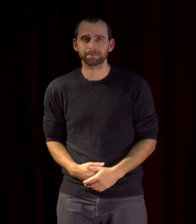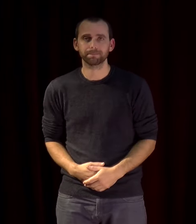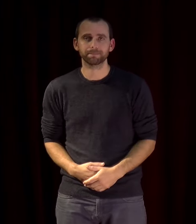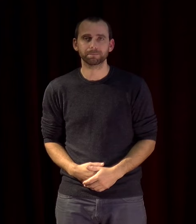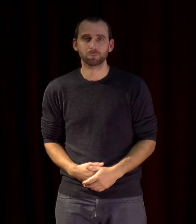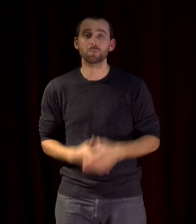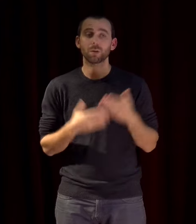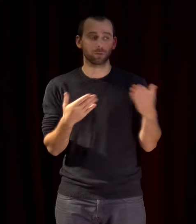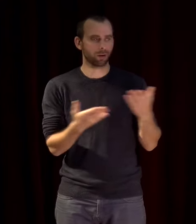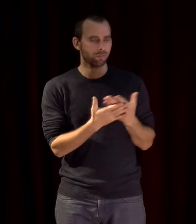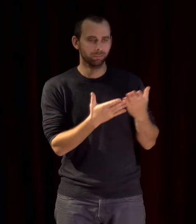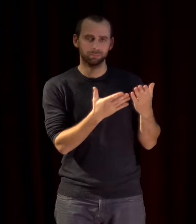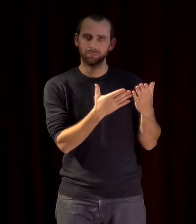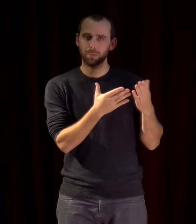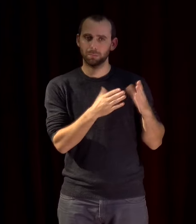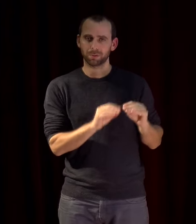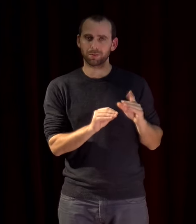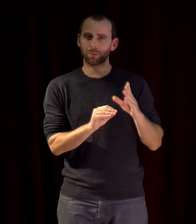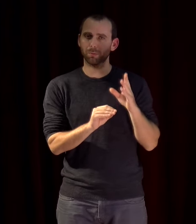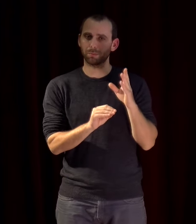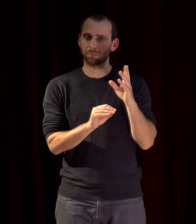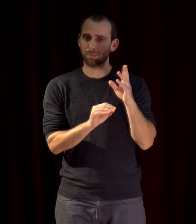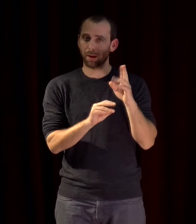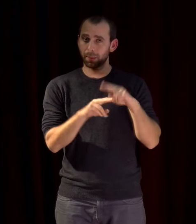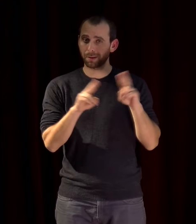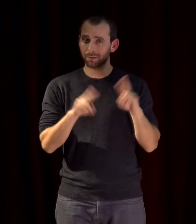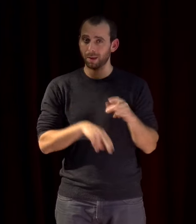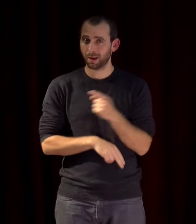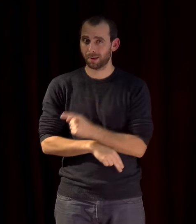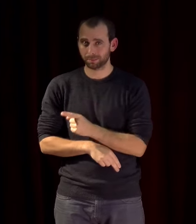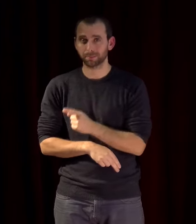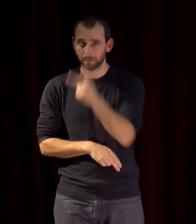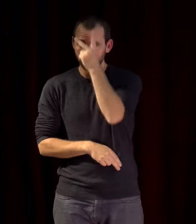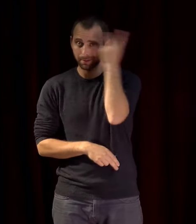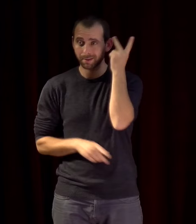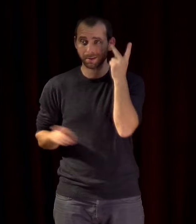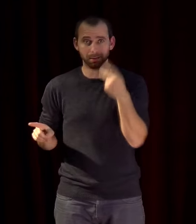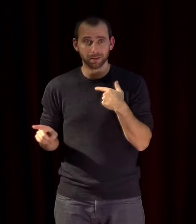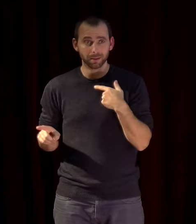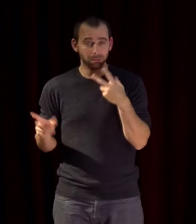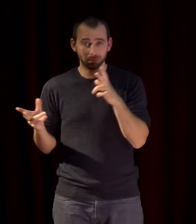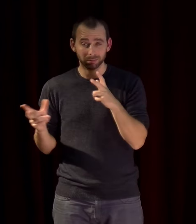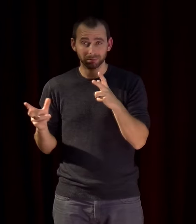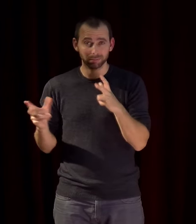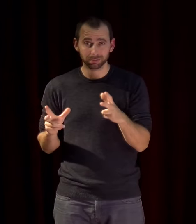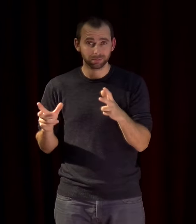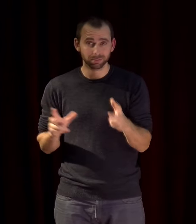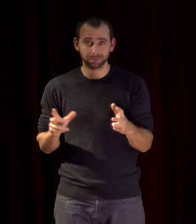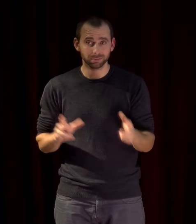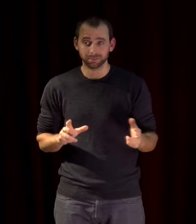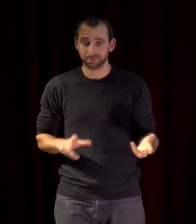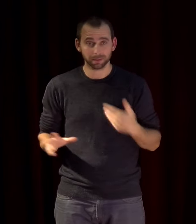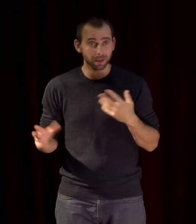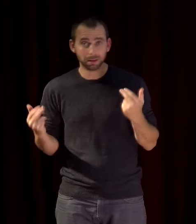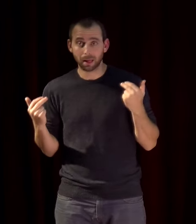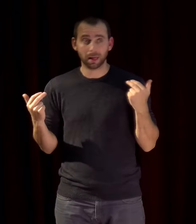dégradation de leur position internationale les palestiniens ont été incapables de réagir parce que le Hamas et l